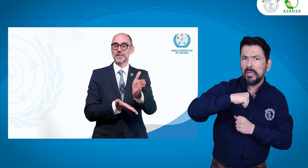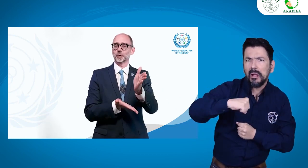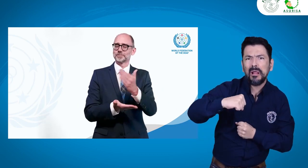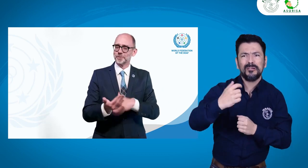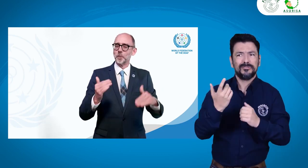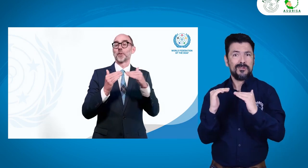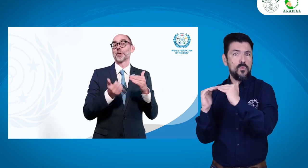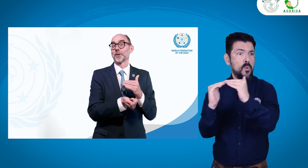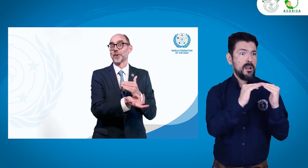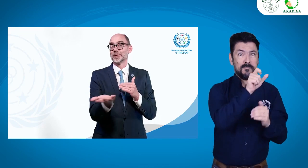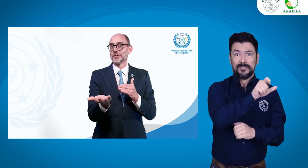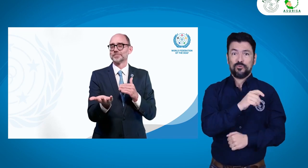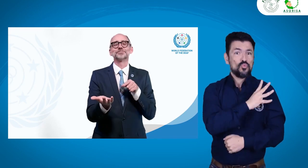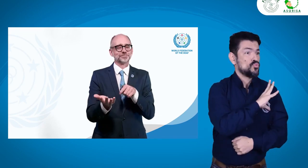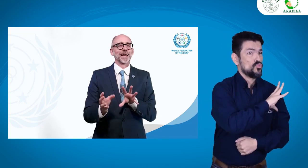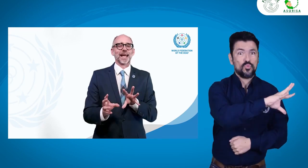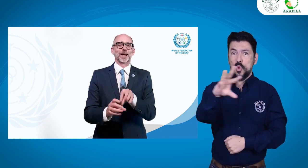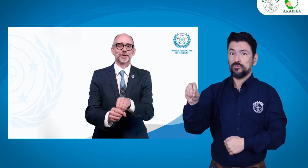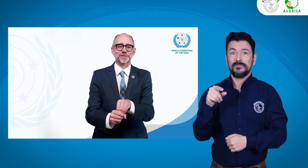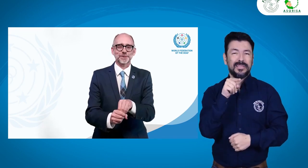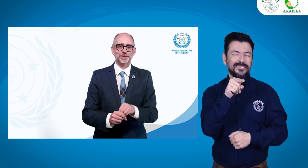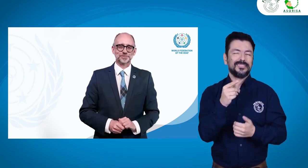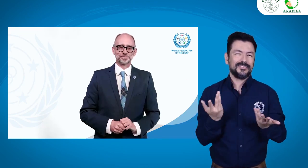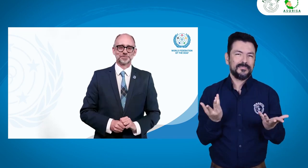y la garantía de derechos en los diferentes espacios sociales.